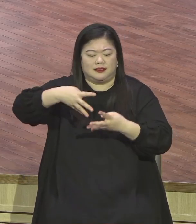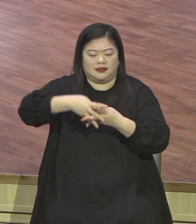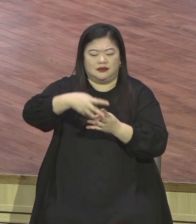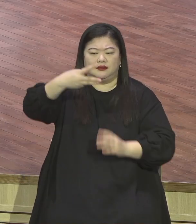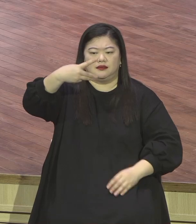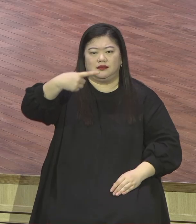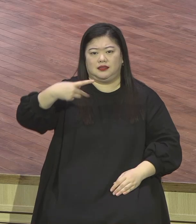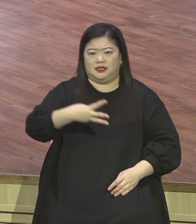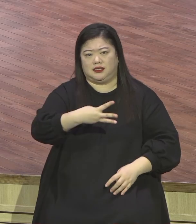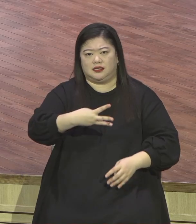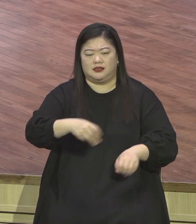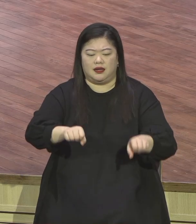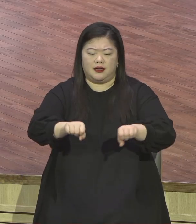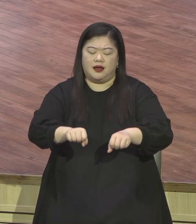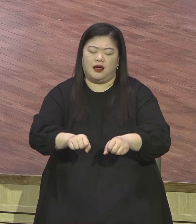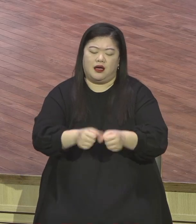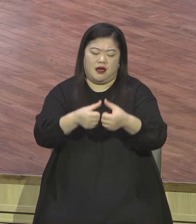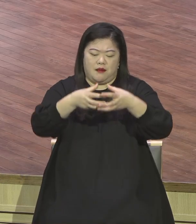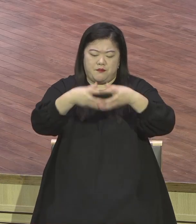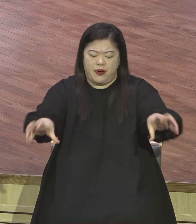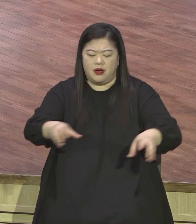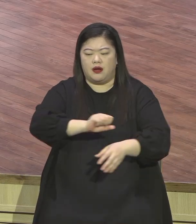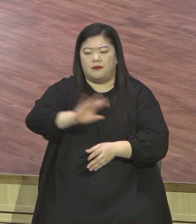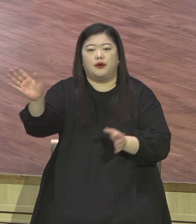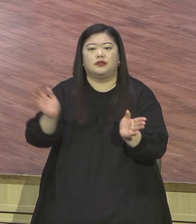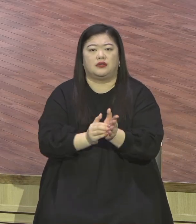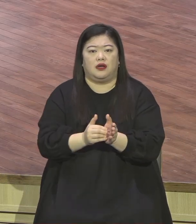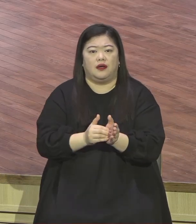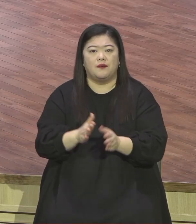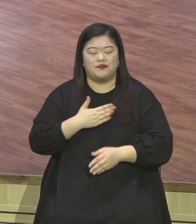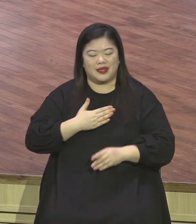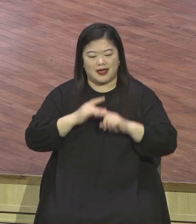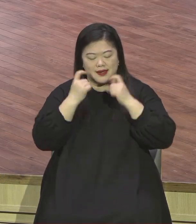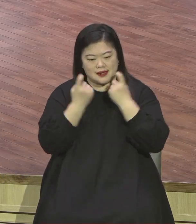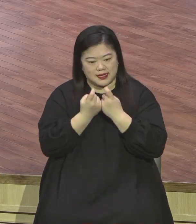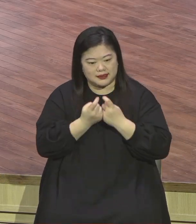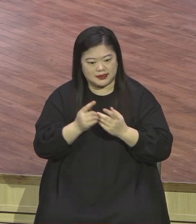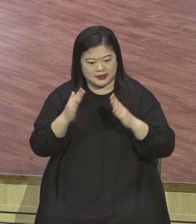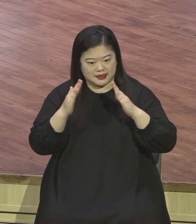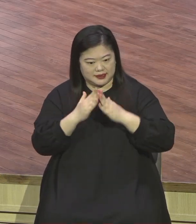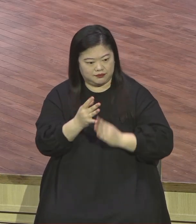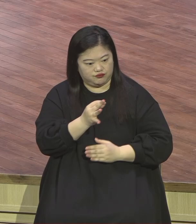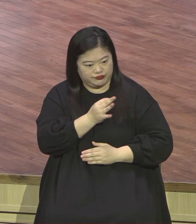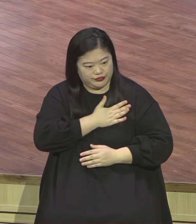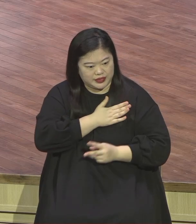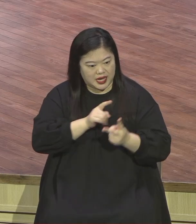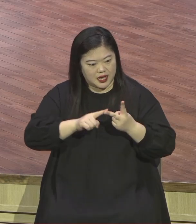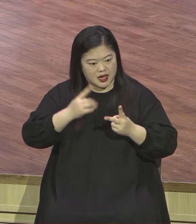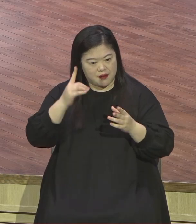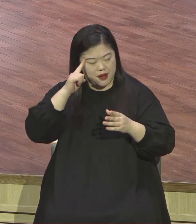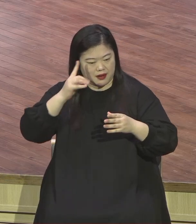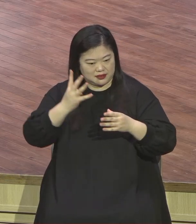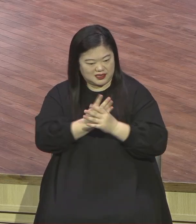그 어마어마한 집안 그 어마어마한 배경 다 깨버렸다 자기 안에 예수 그리스도께서